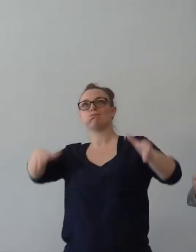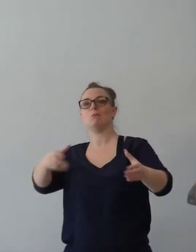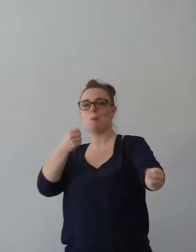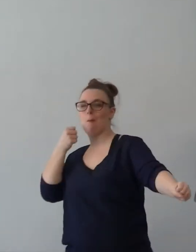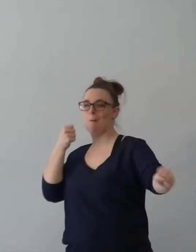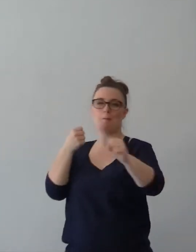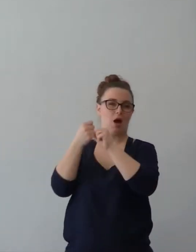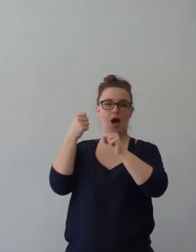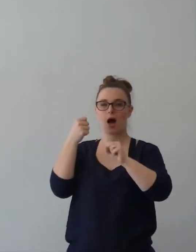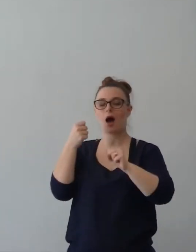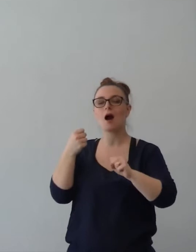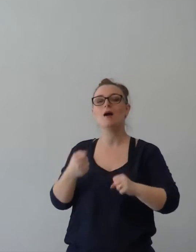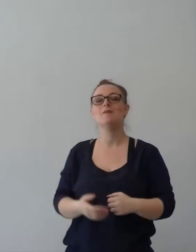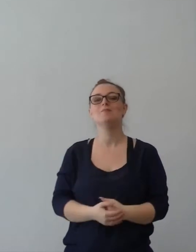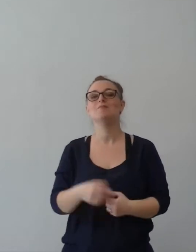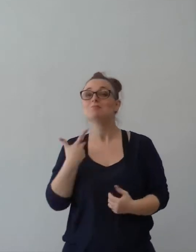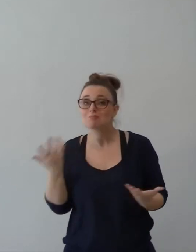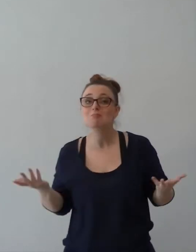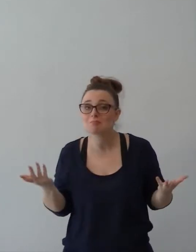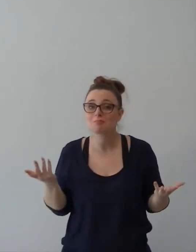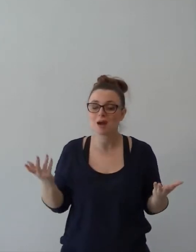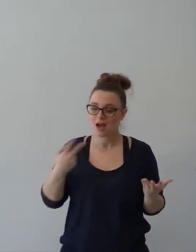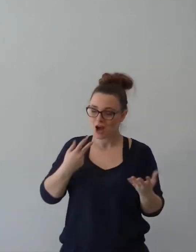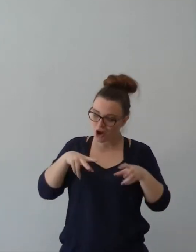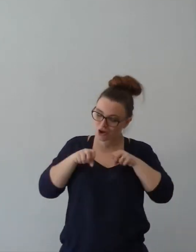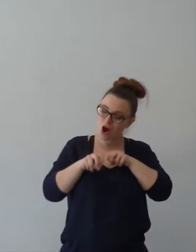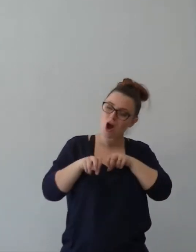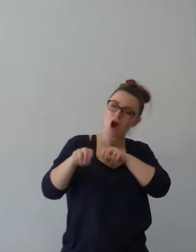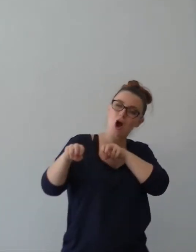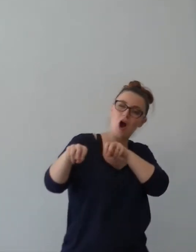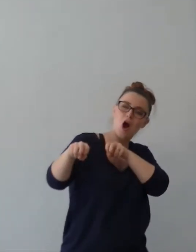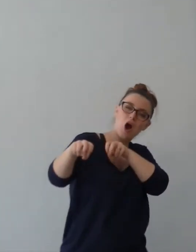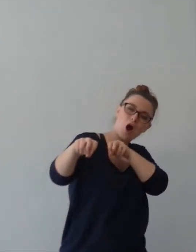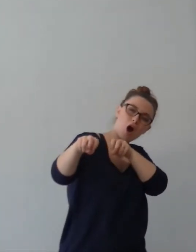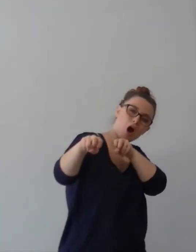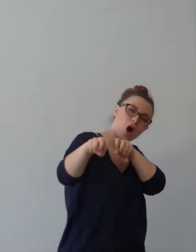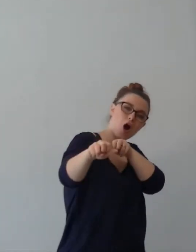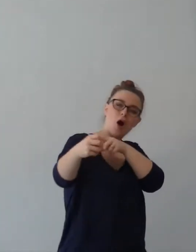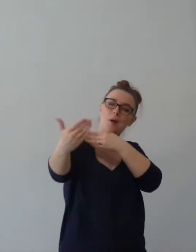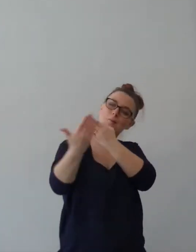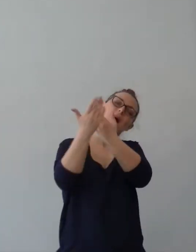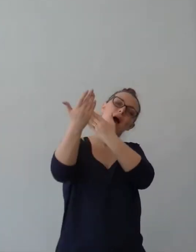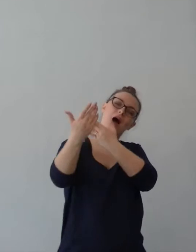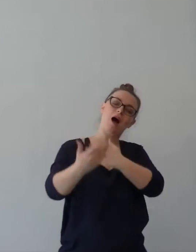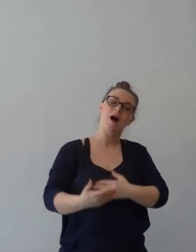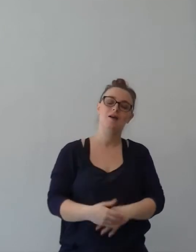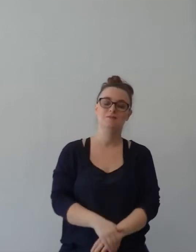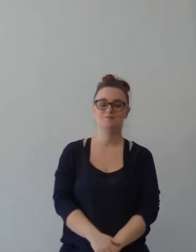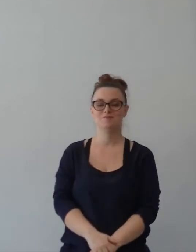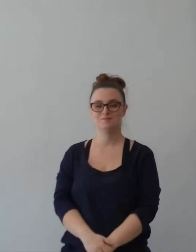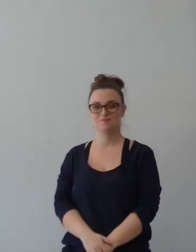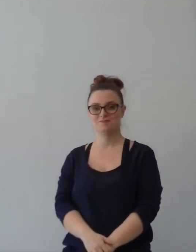un'ala, in pratica quelli che corrono sul lato, io andavo a sbattere contro i piloni